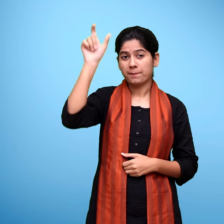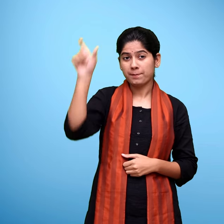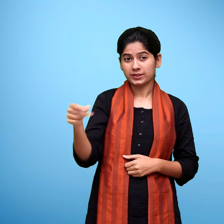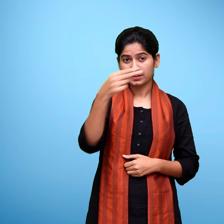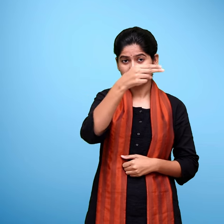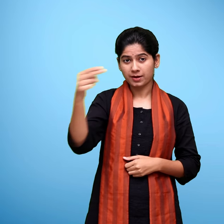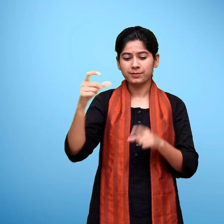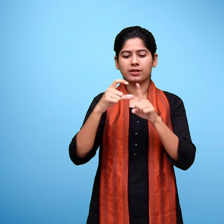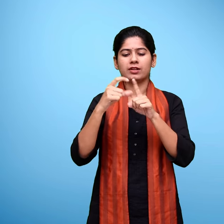www.https